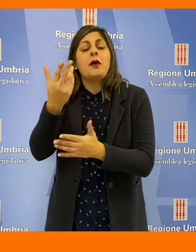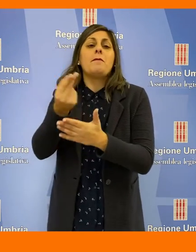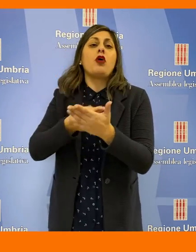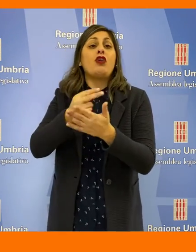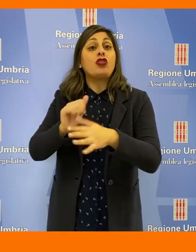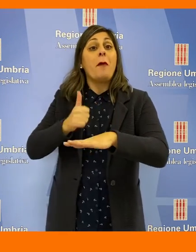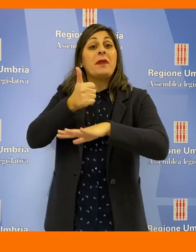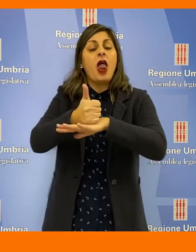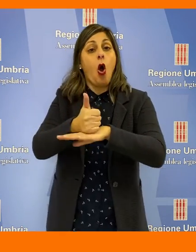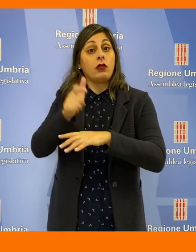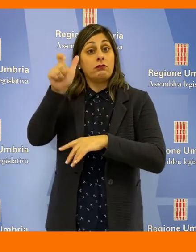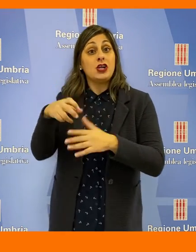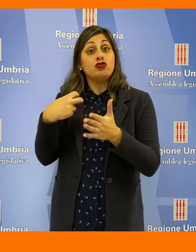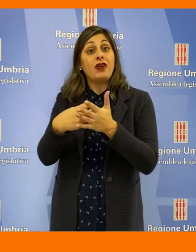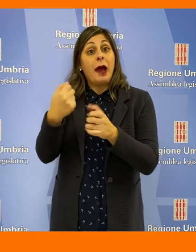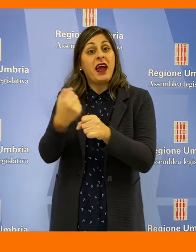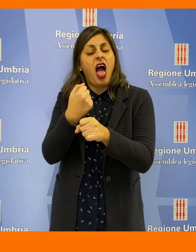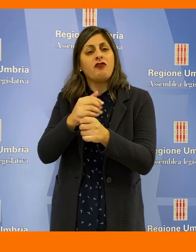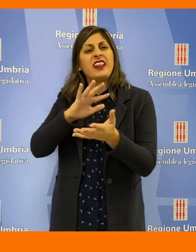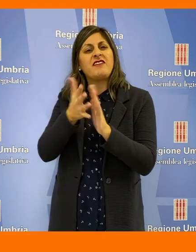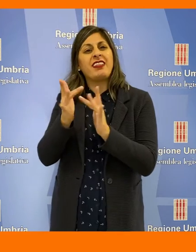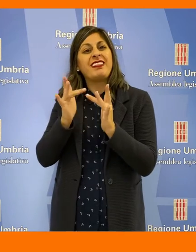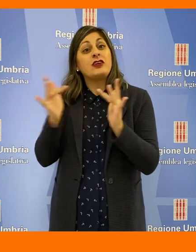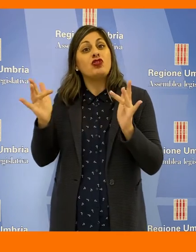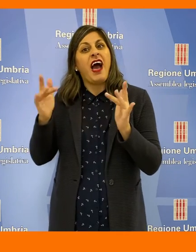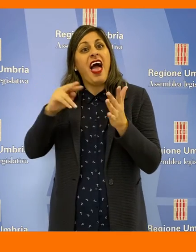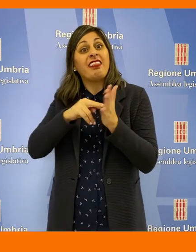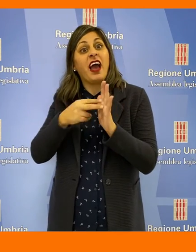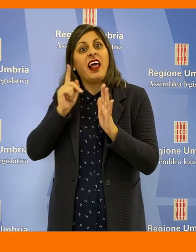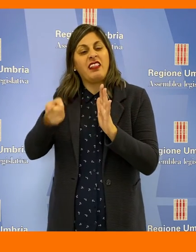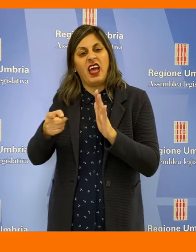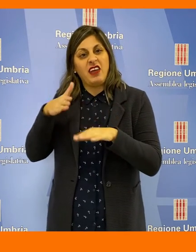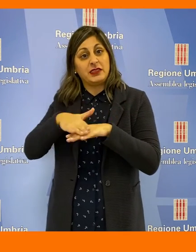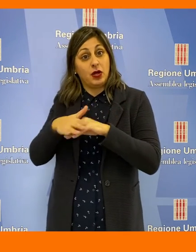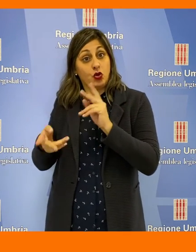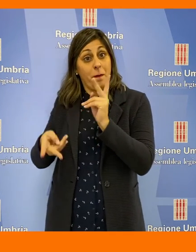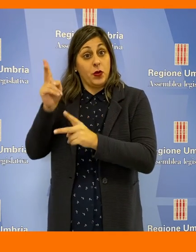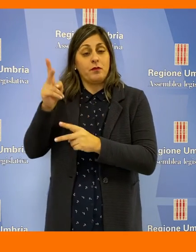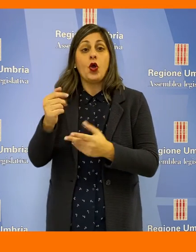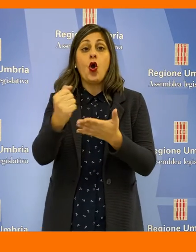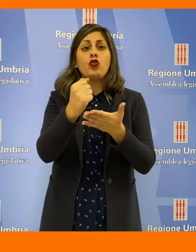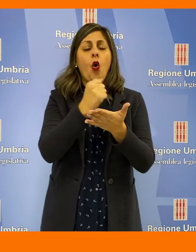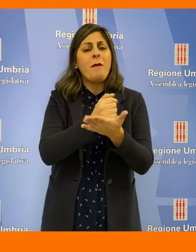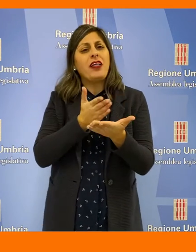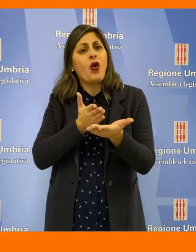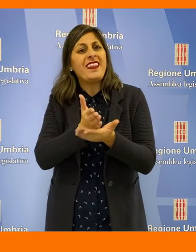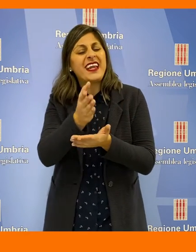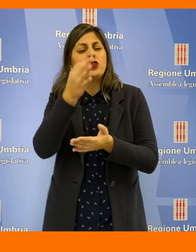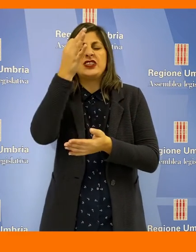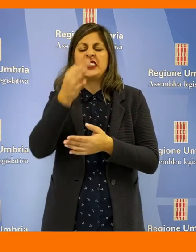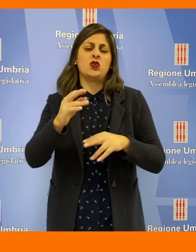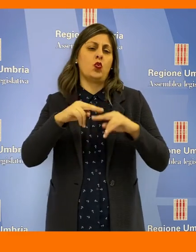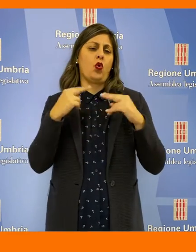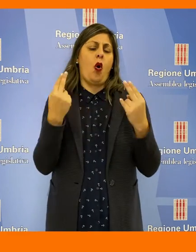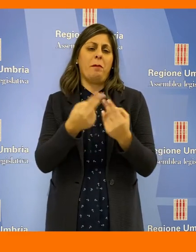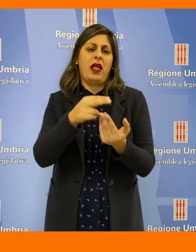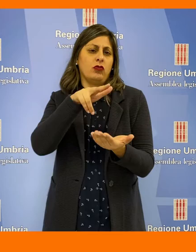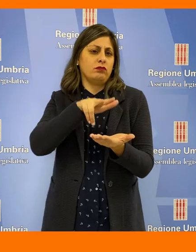ceramista, rendendolo più esperto in tecniche digitali. Il documento di indirizzo, che avrà prevedibilmente la totale condivisione, verrà